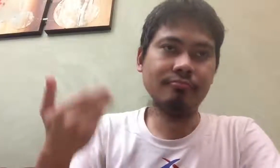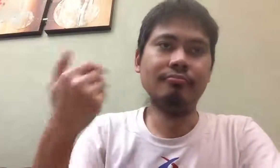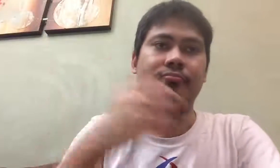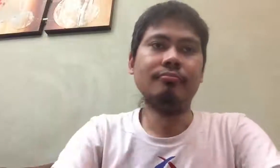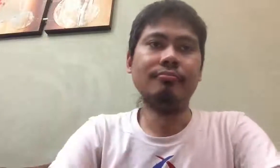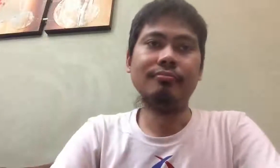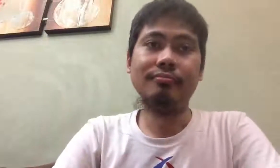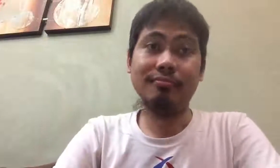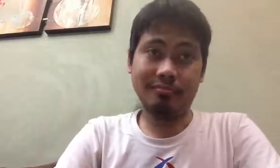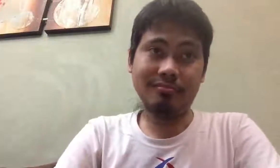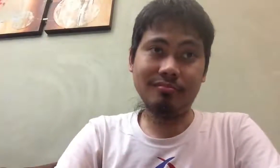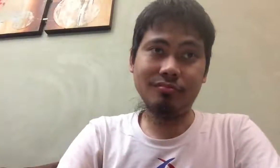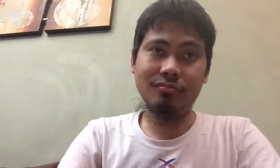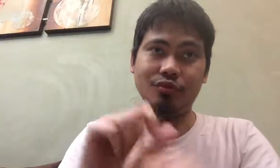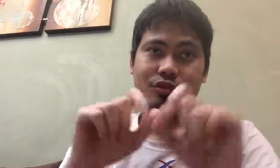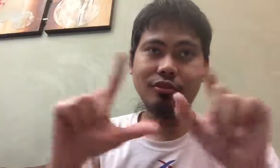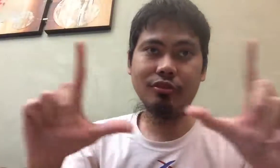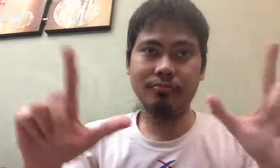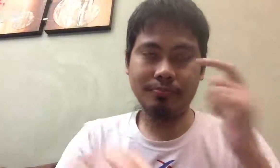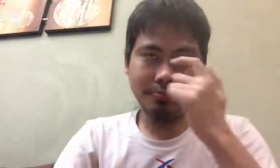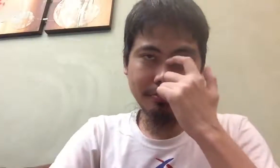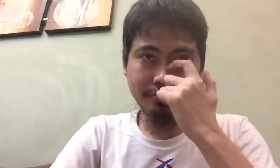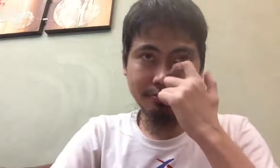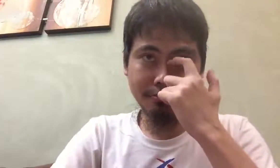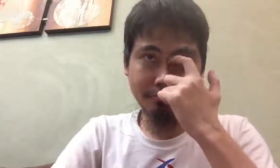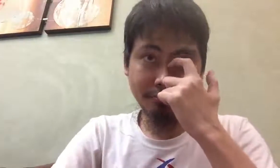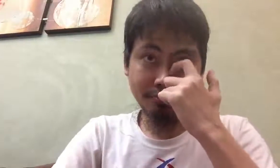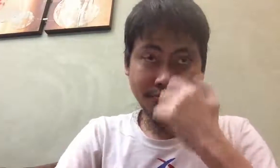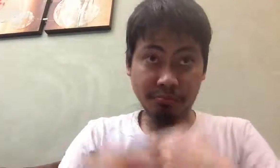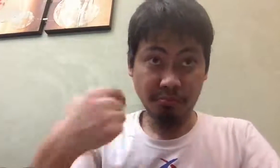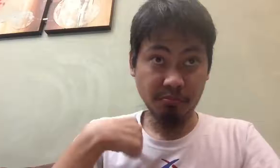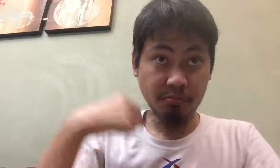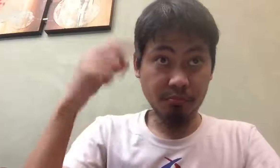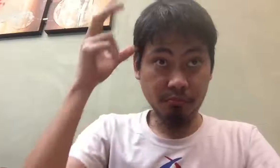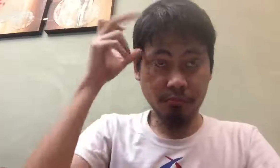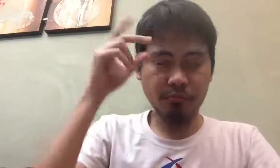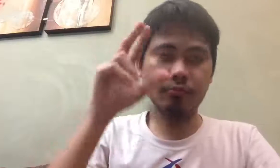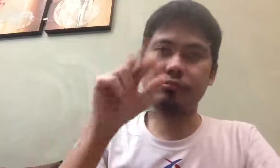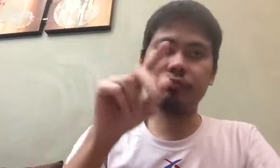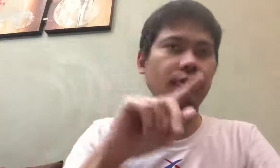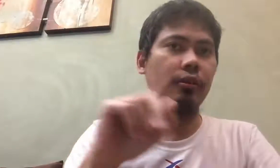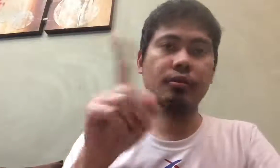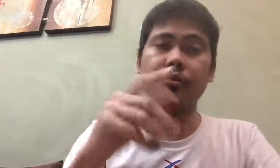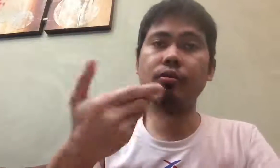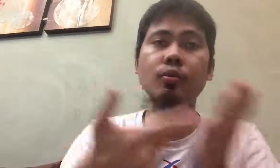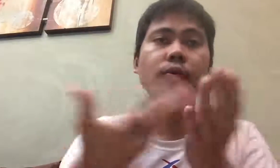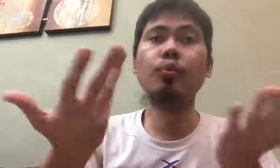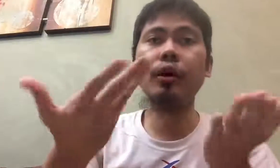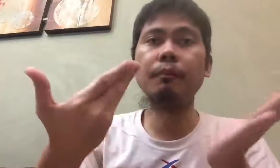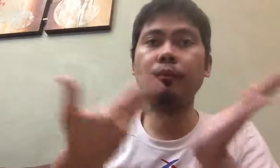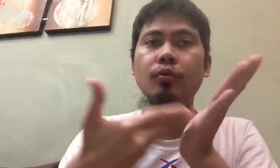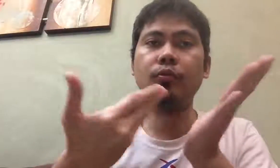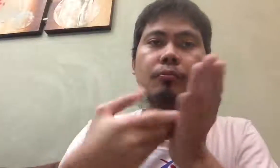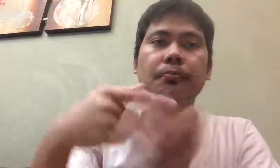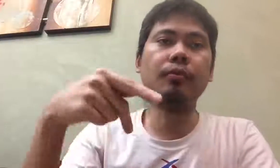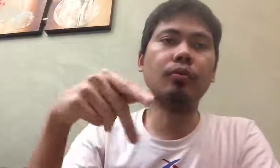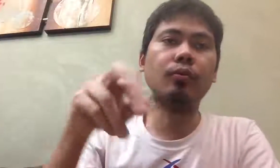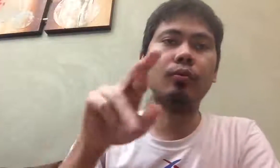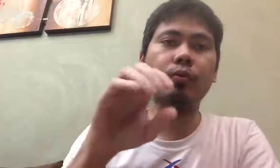-HOPPIT ang ginagawa ng maras, iiwa sa mahabang pila sa mga grocery at siksigan sa malayke. Kaya pinagkuhuli